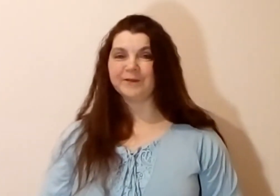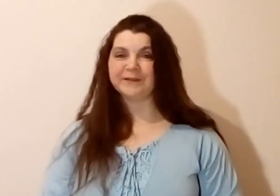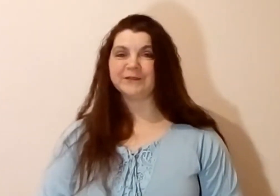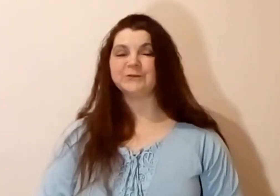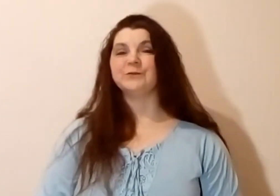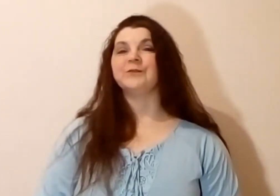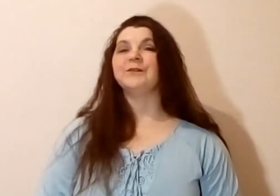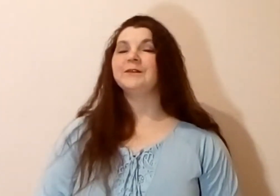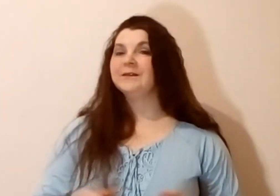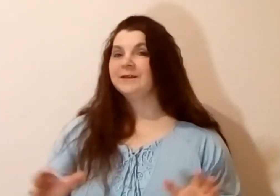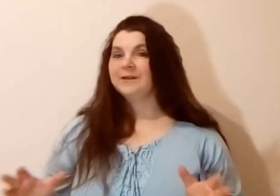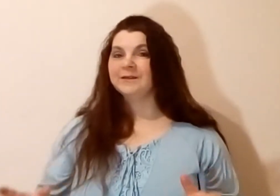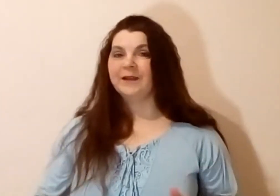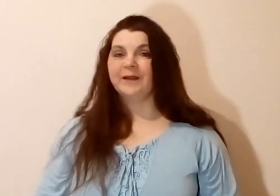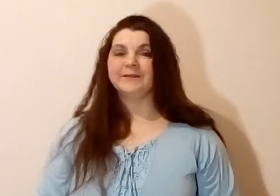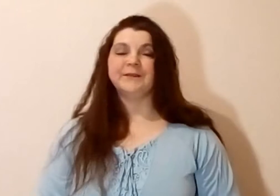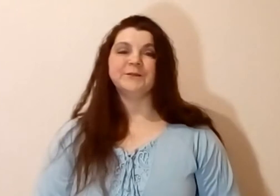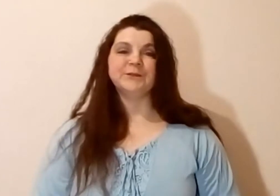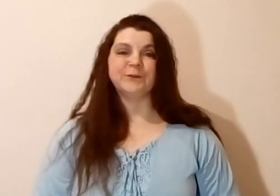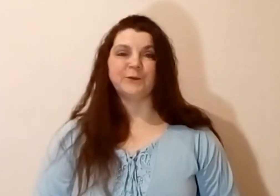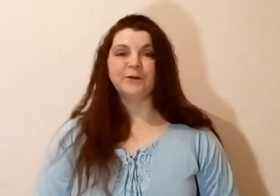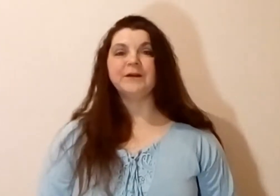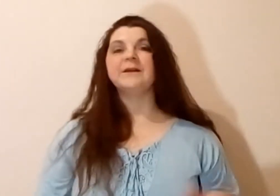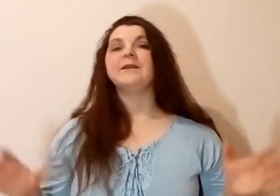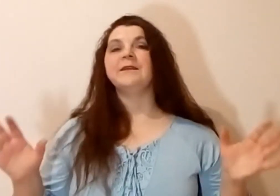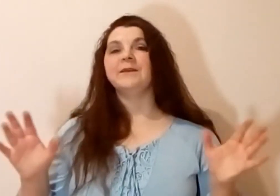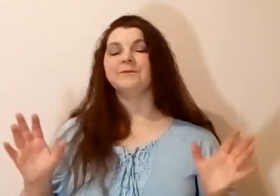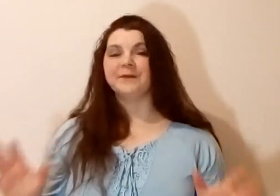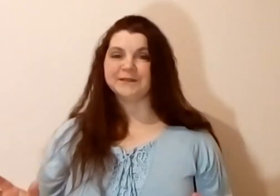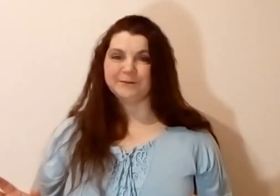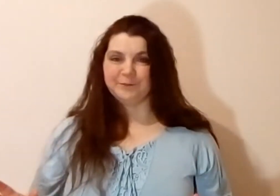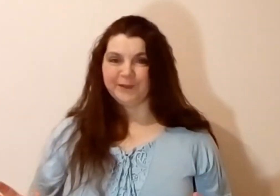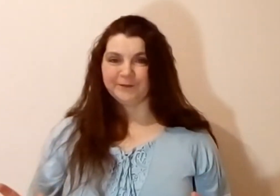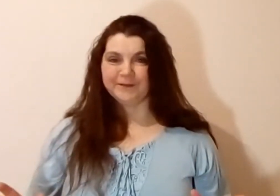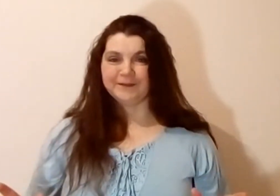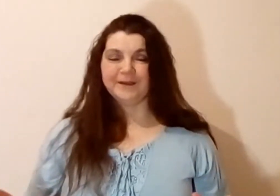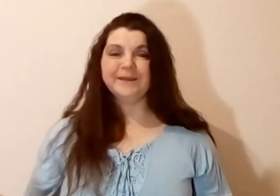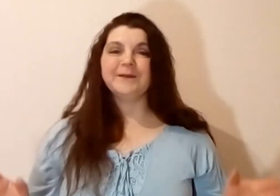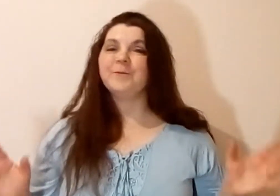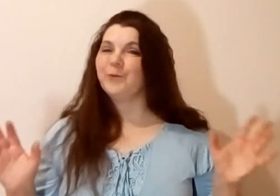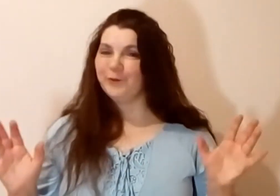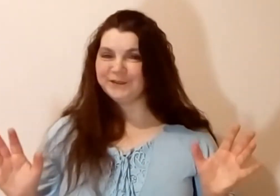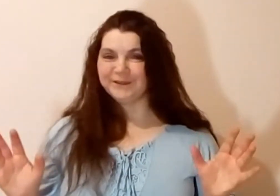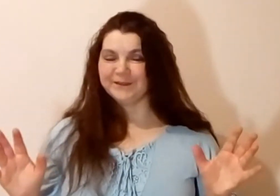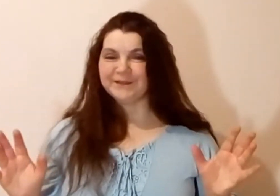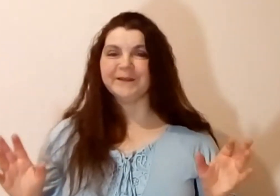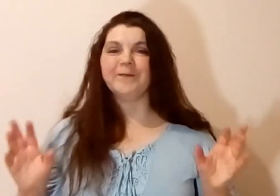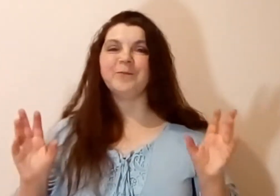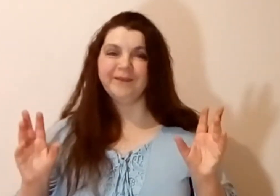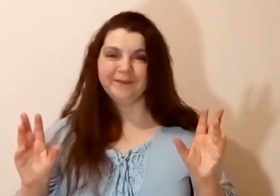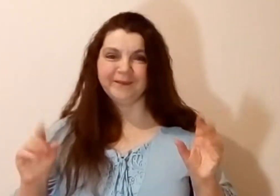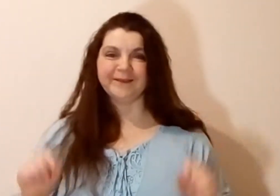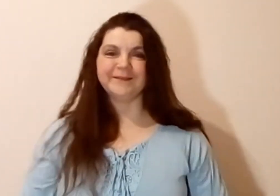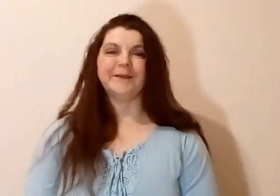расскажу на следующих уроках, и ваше первое задание очень даже интересное.